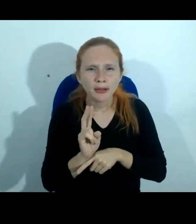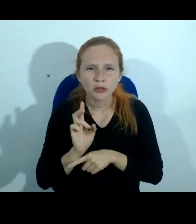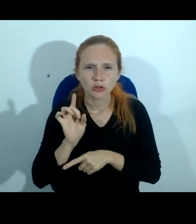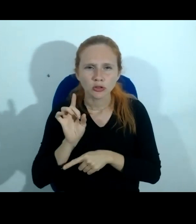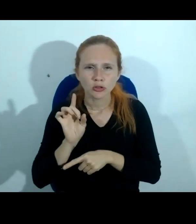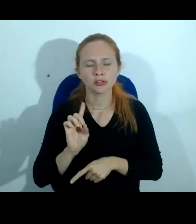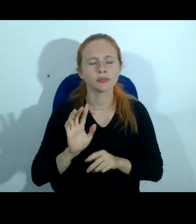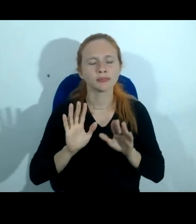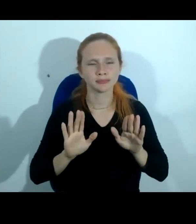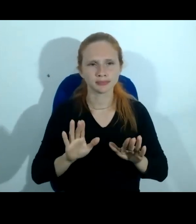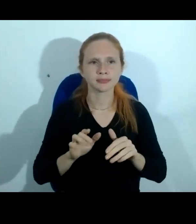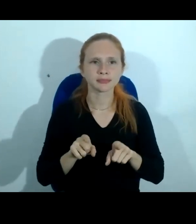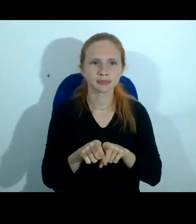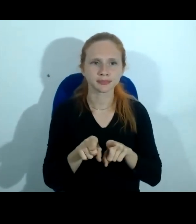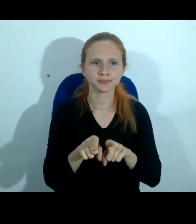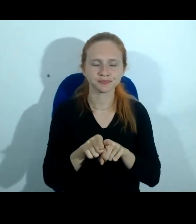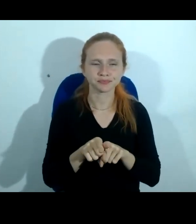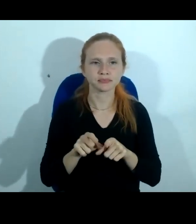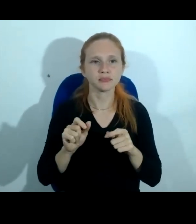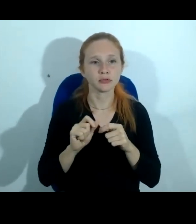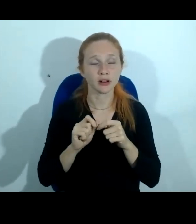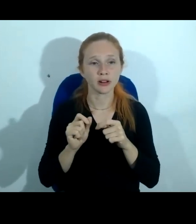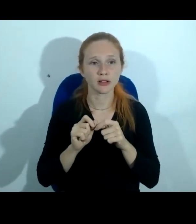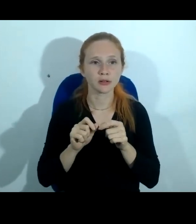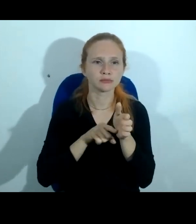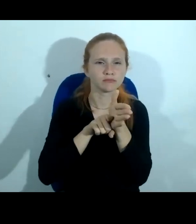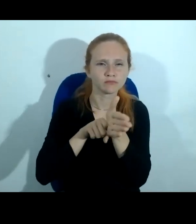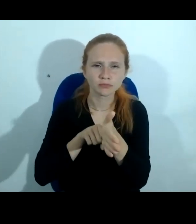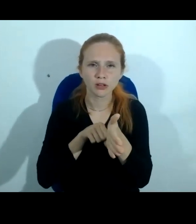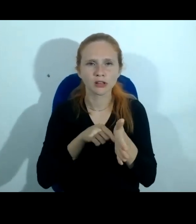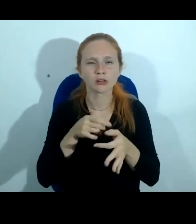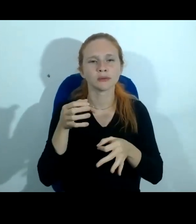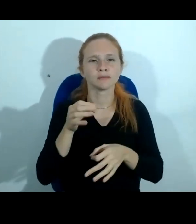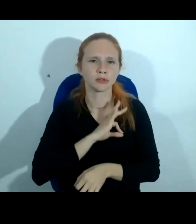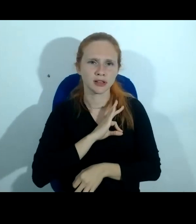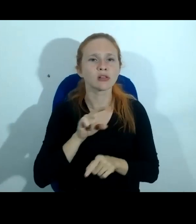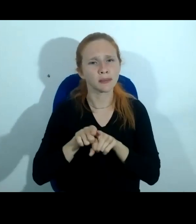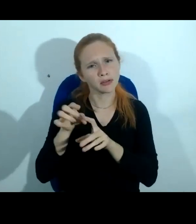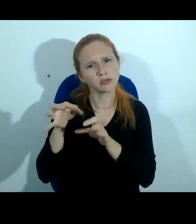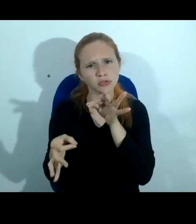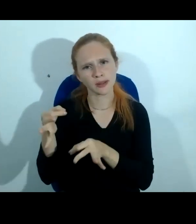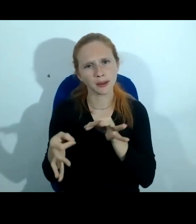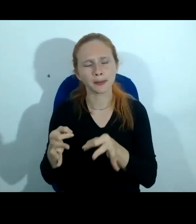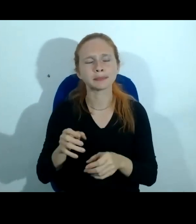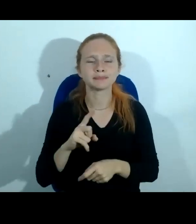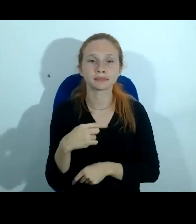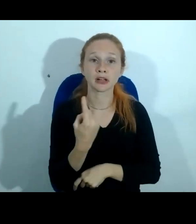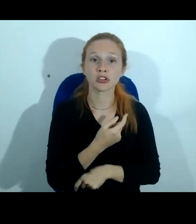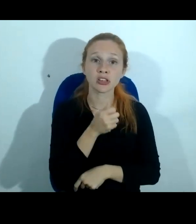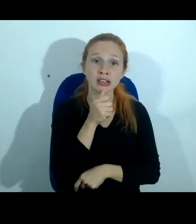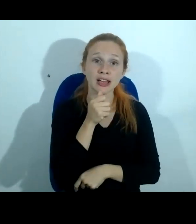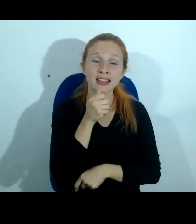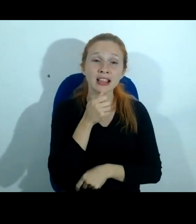instrução de um inquérito policial por parte das unidades de polícia judiciária porque a gente ainda é muito